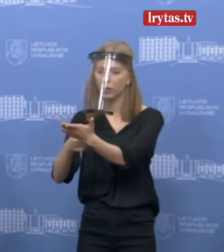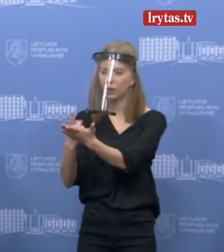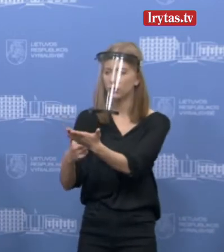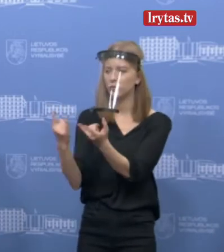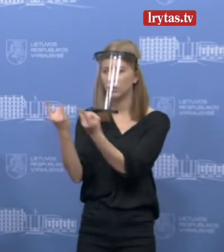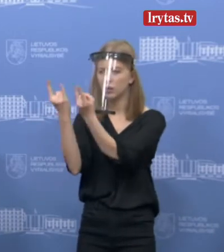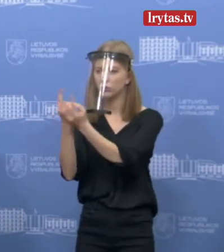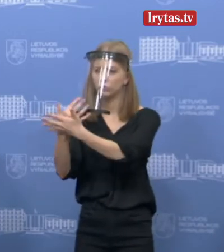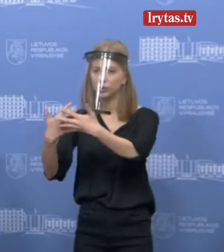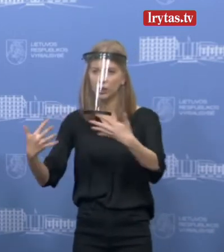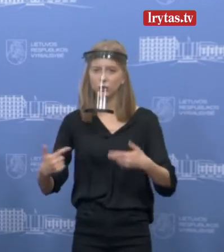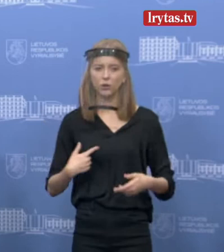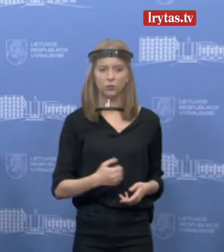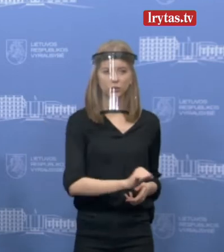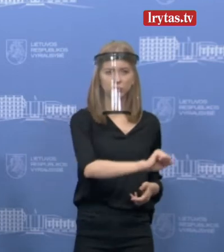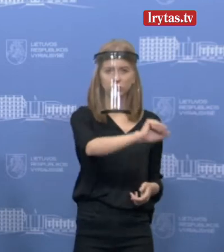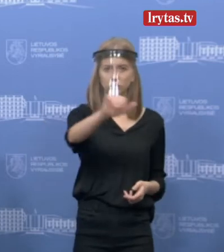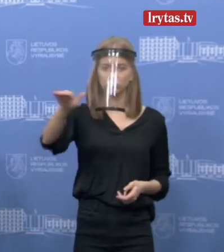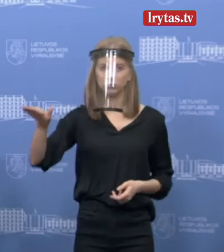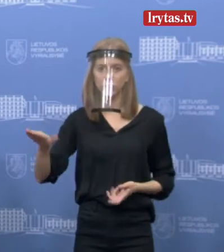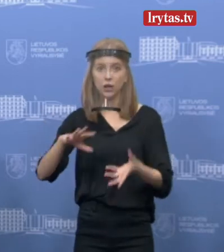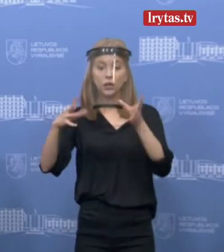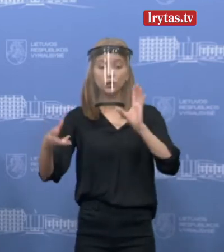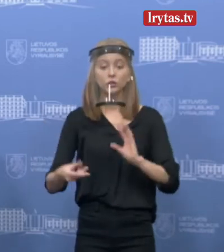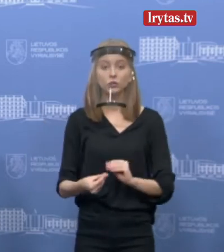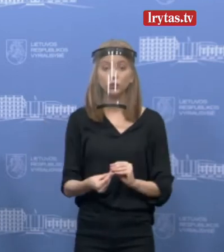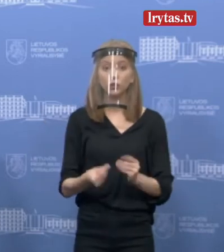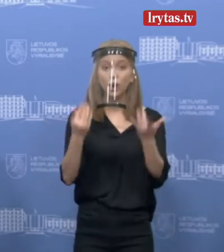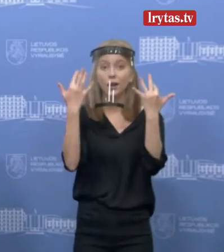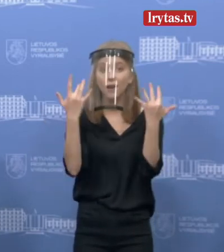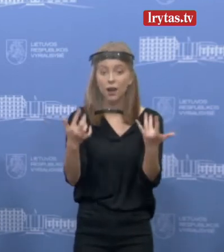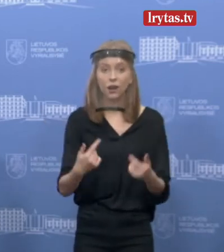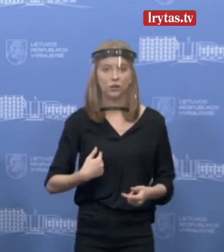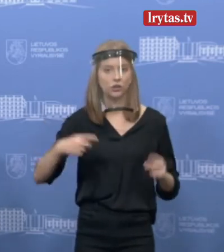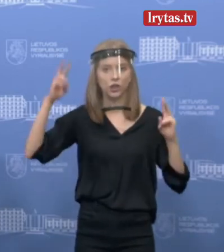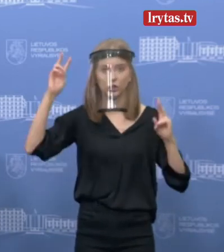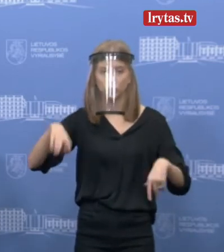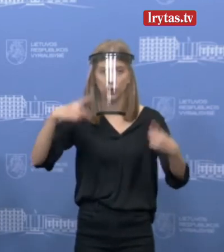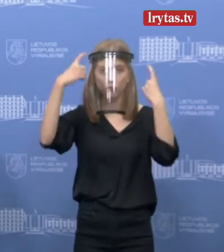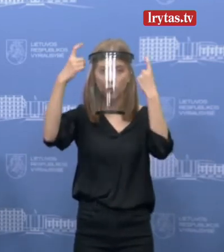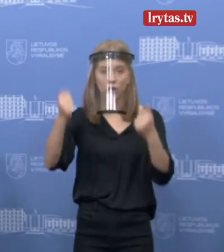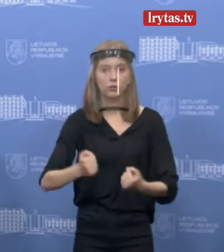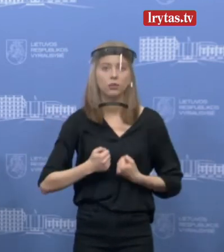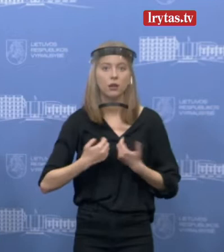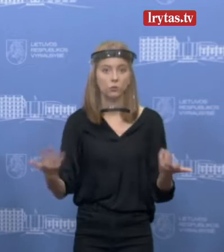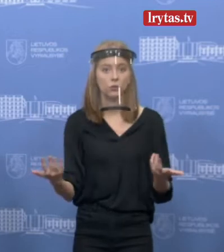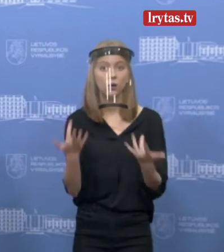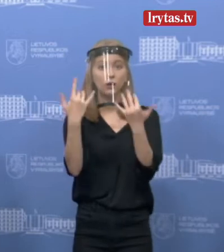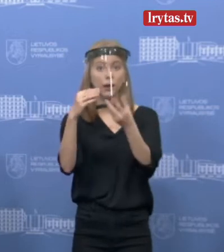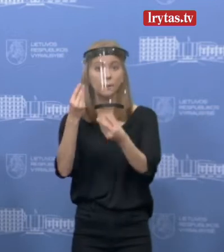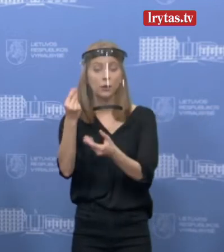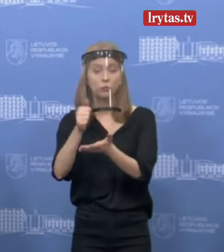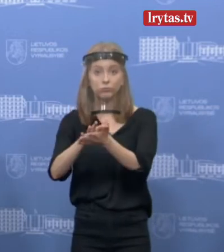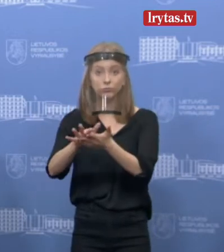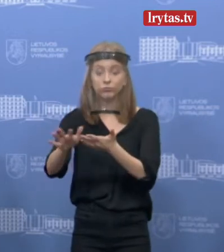kiek konkrečiai mes žiniaslaidos priemonių keliuose paskelbiam, aš neturiu tos informacijos. Taip pat ir už kokias sumas, nes iš tikrųjų, sakau,